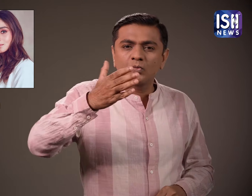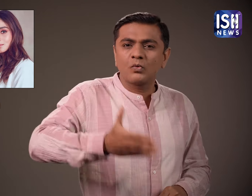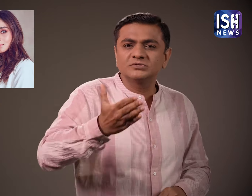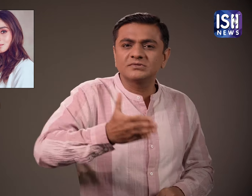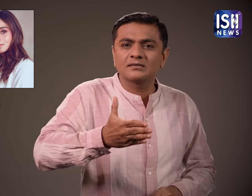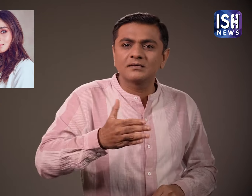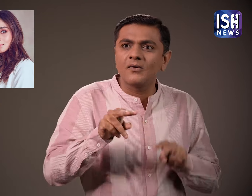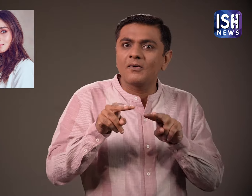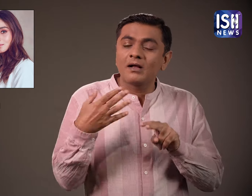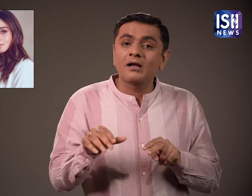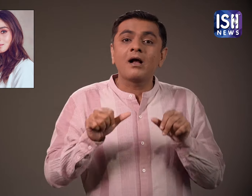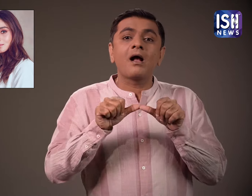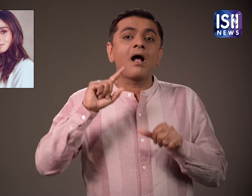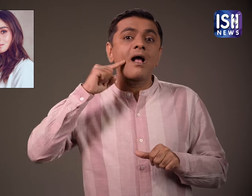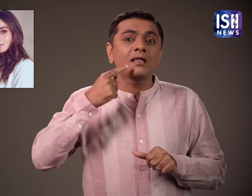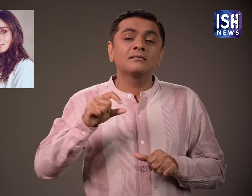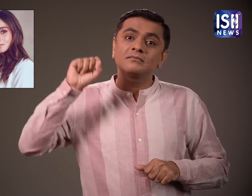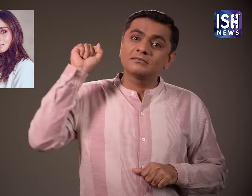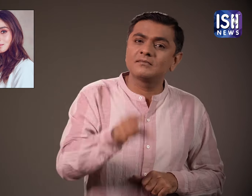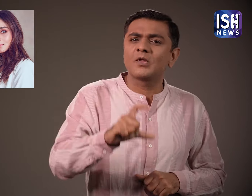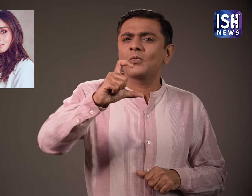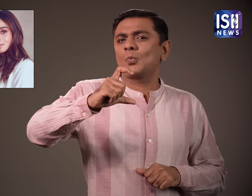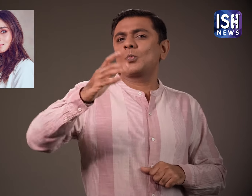और कई अन्या मशूर हस्तियों ने बधाई संदेश पोस्ट किये